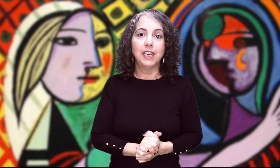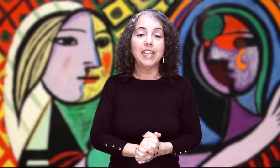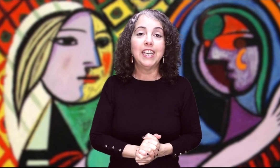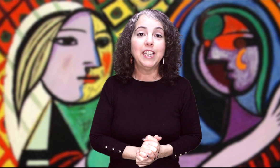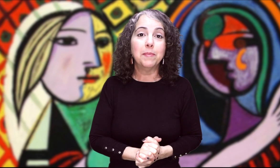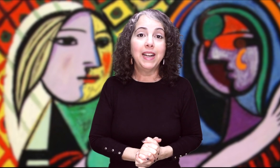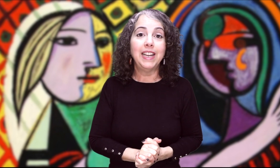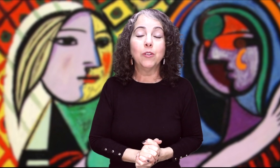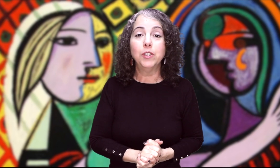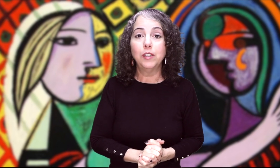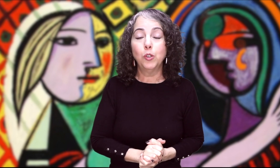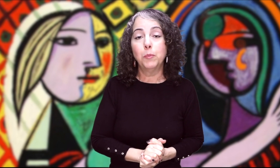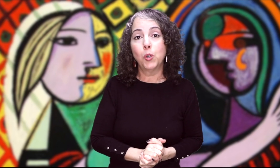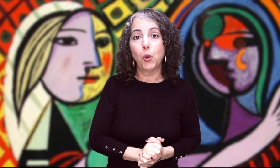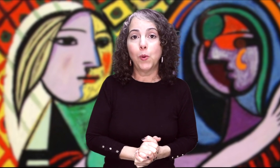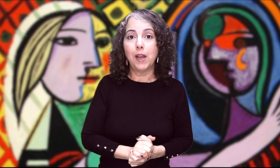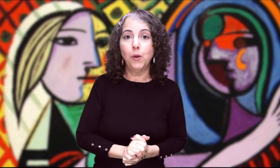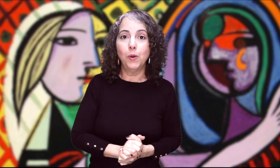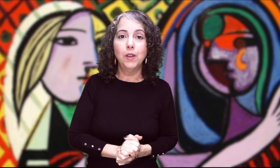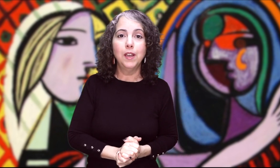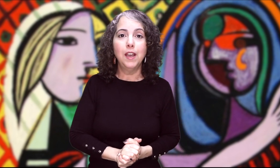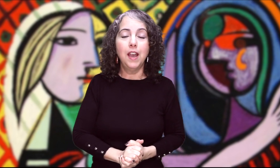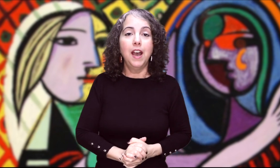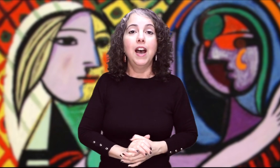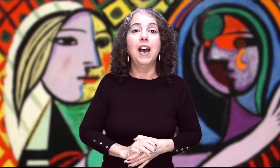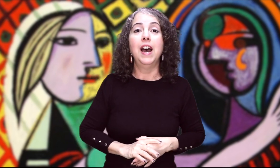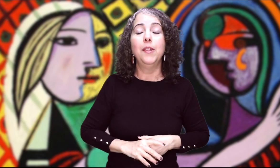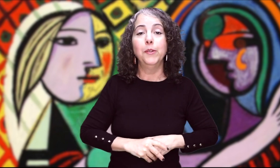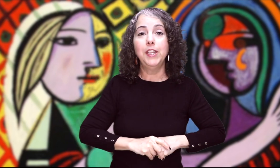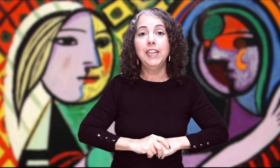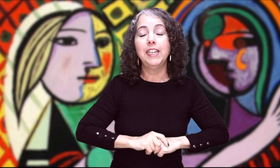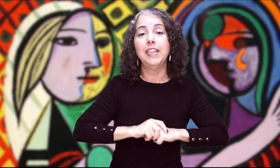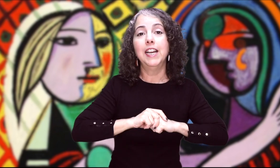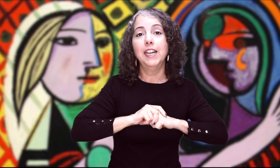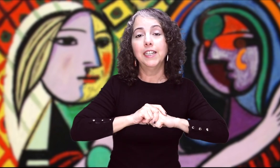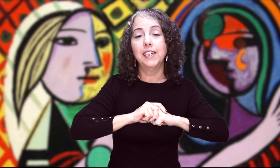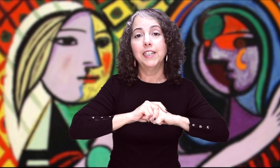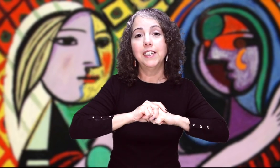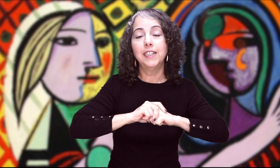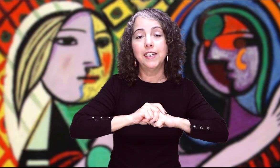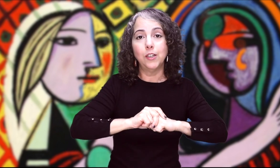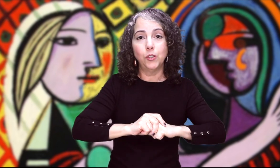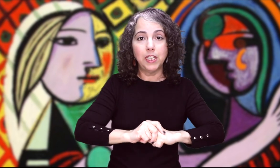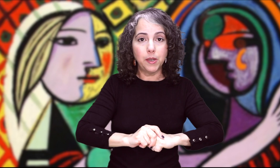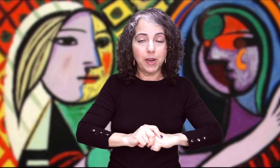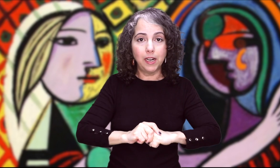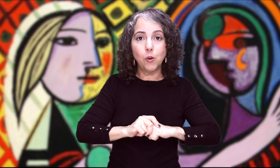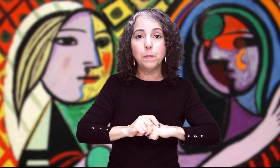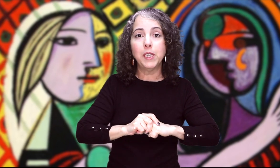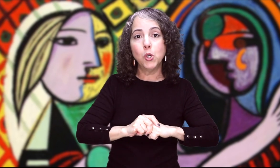Irma le contestó por lo bajo ¿A dónde iría que no te llevara conmigo,